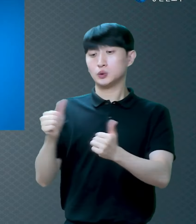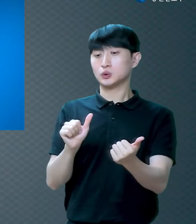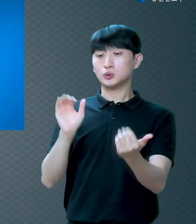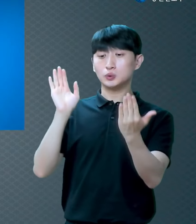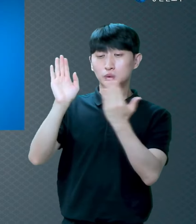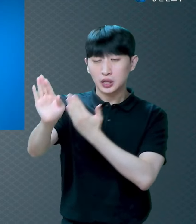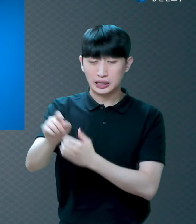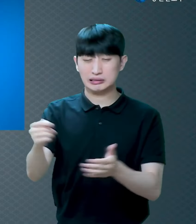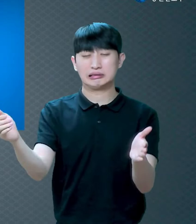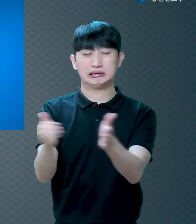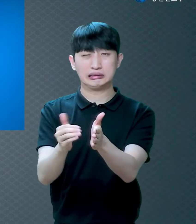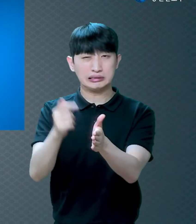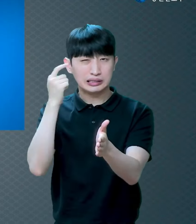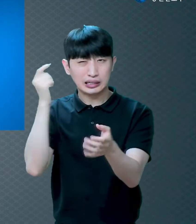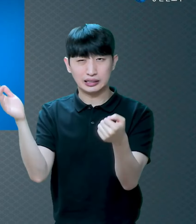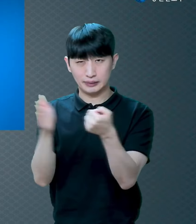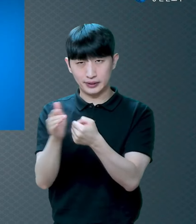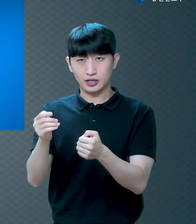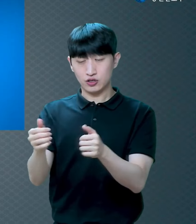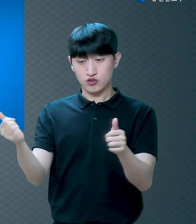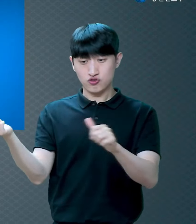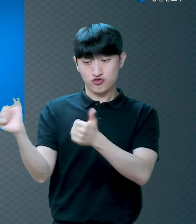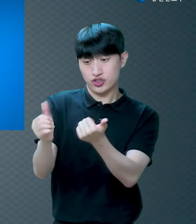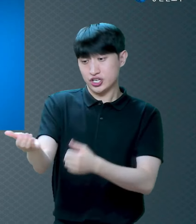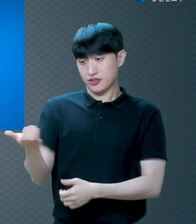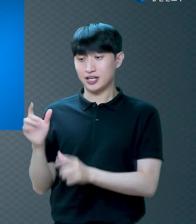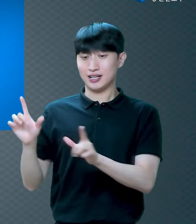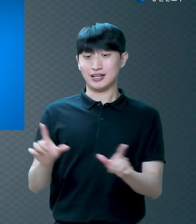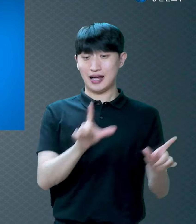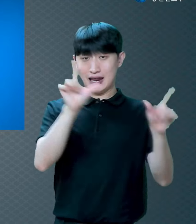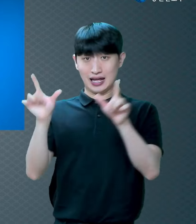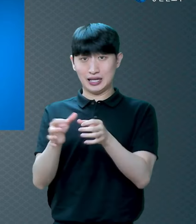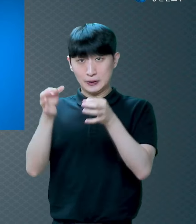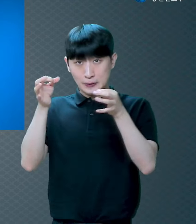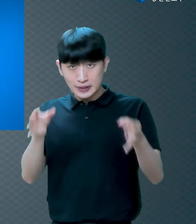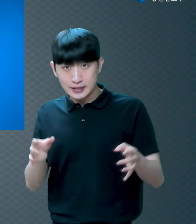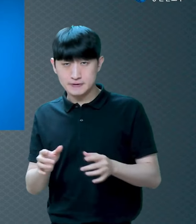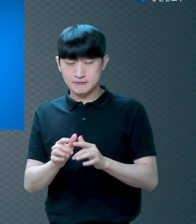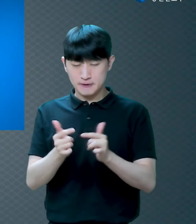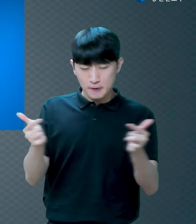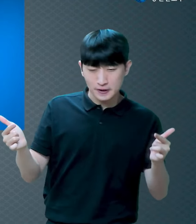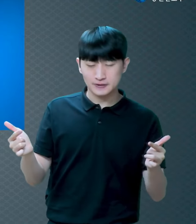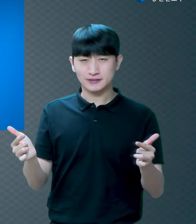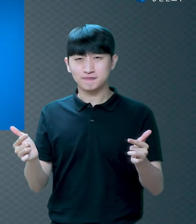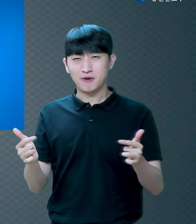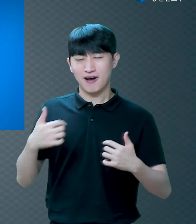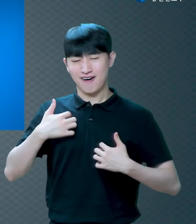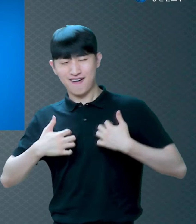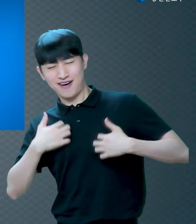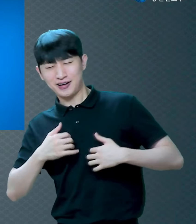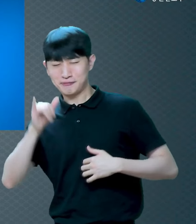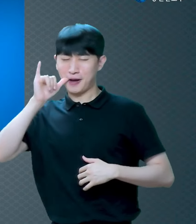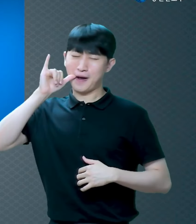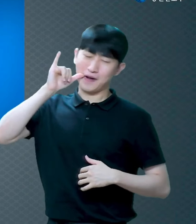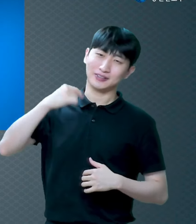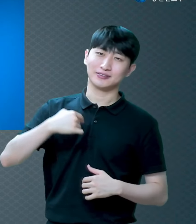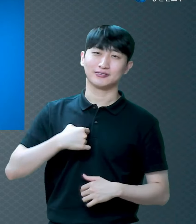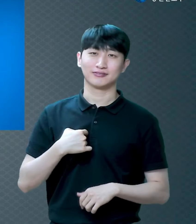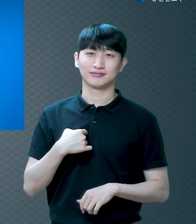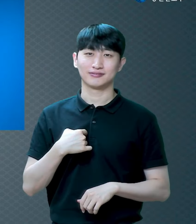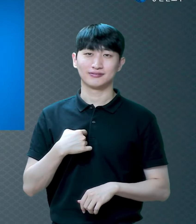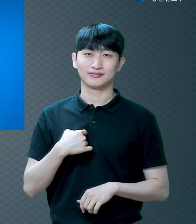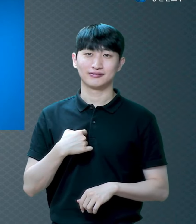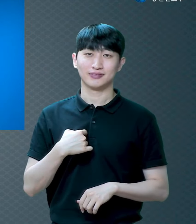운동기구 싸구려 사본 적이 없어요 항상 제일 비싼 거 왜 죽으면 끝인데 이거 언제 써봐요